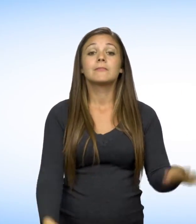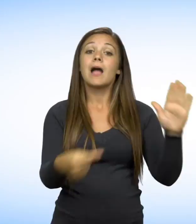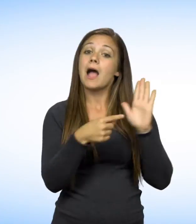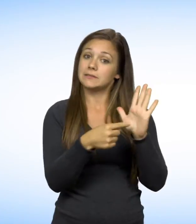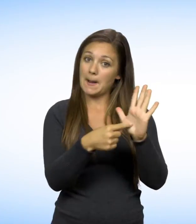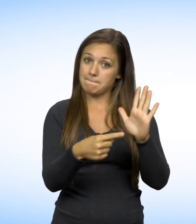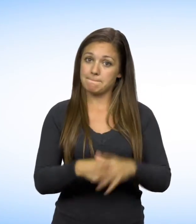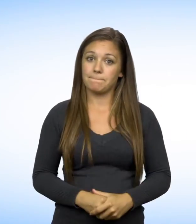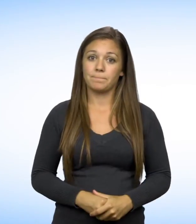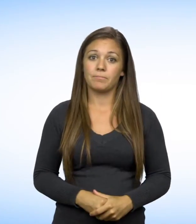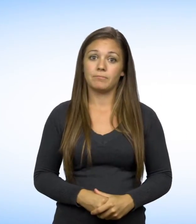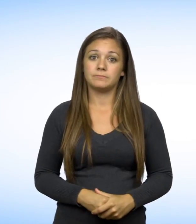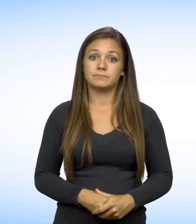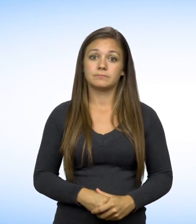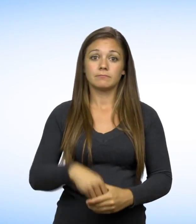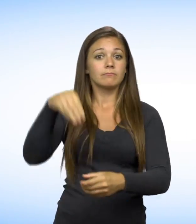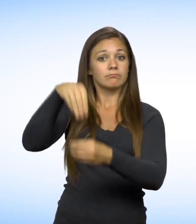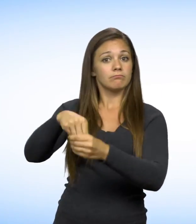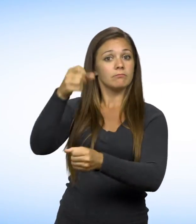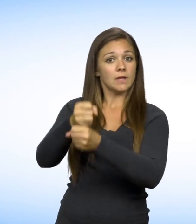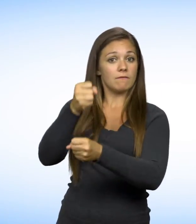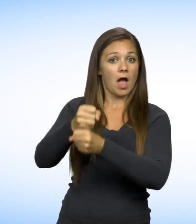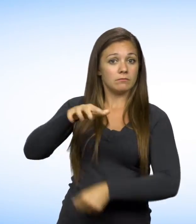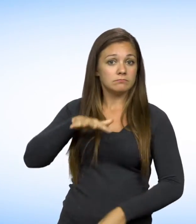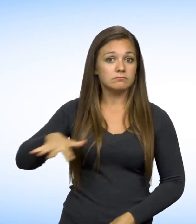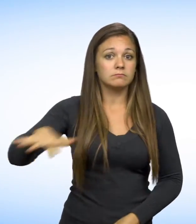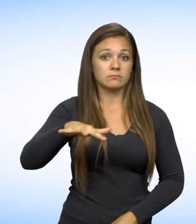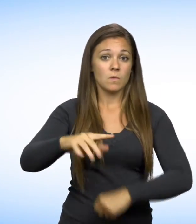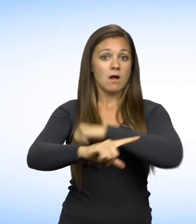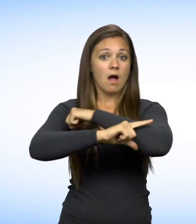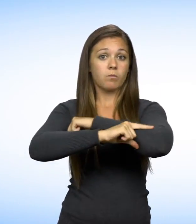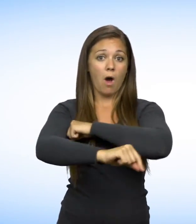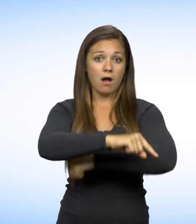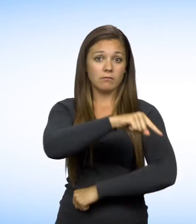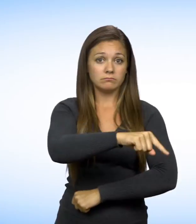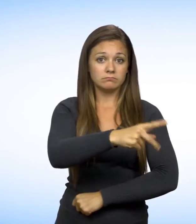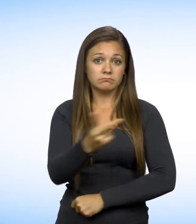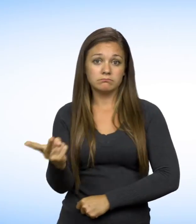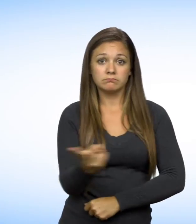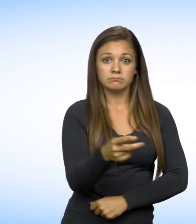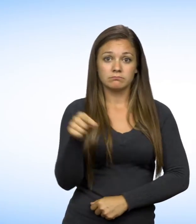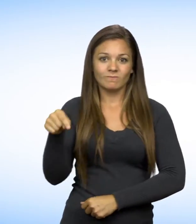Par exemple, il est interdit de faire des blagues et des commentaires répétés